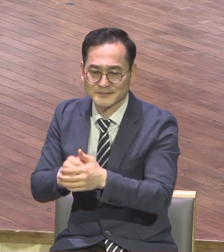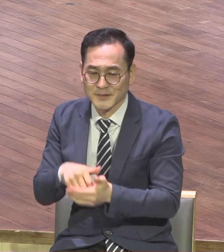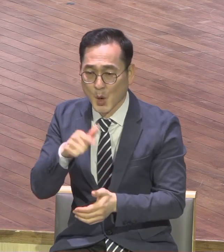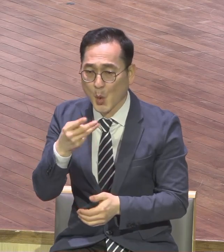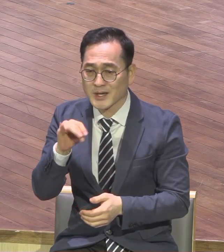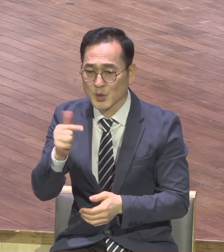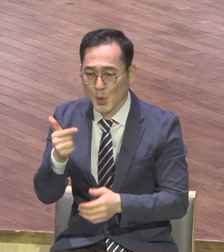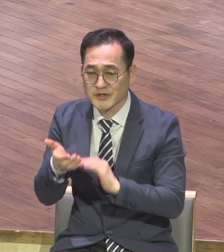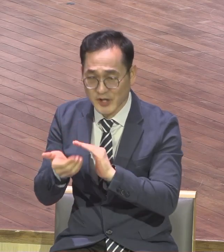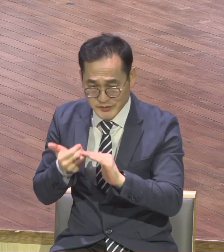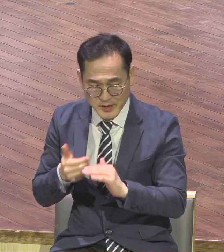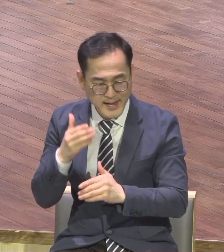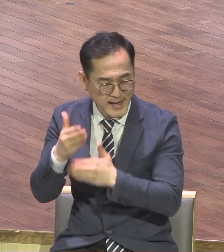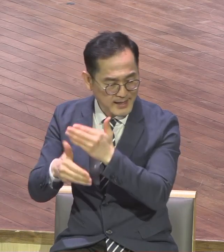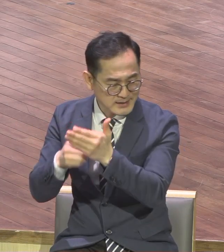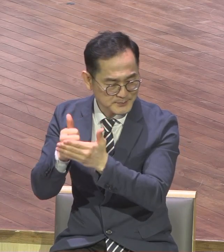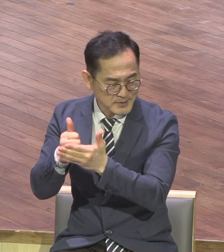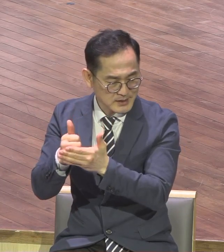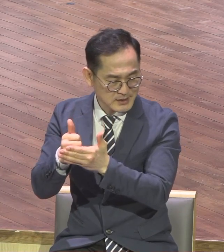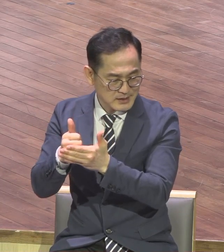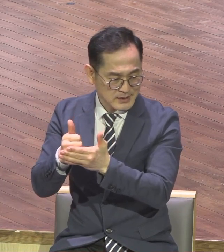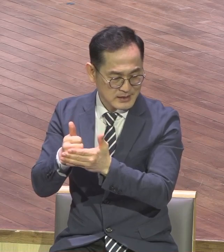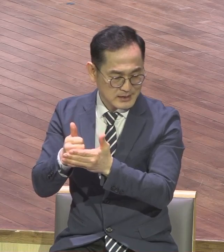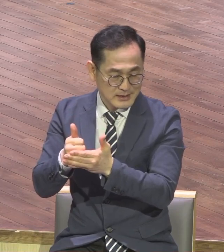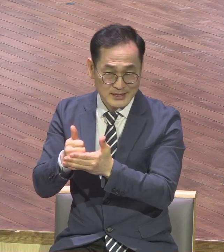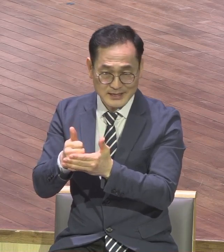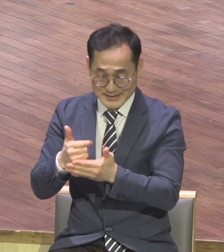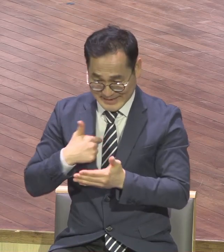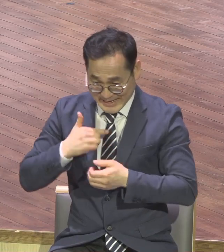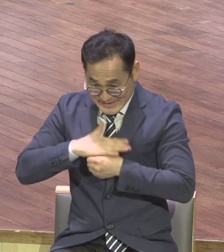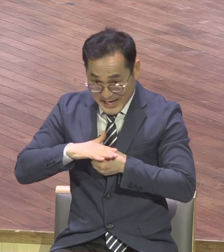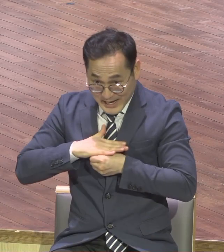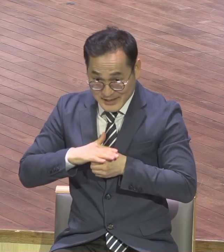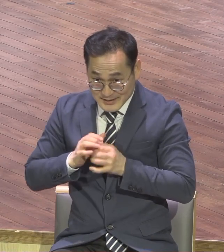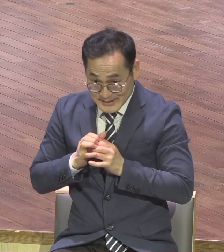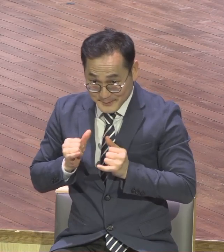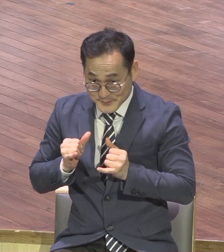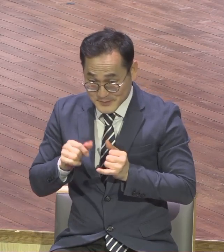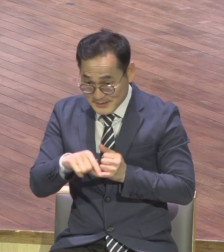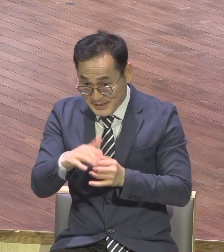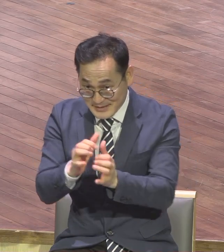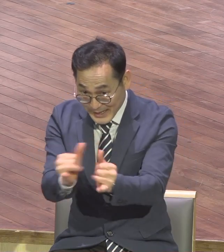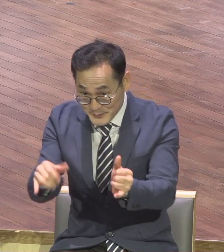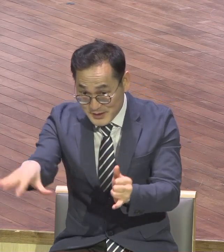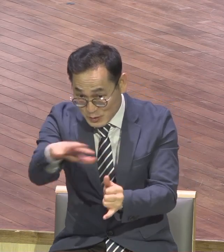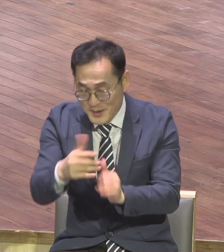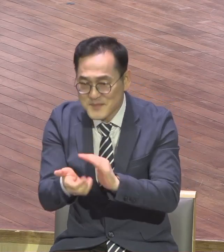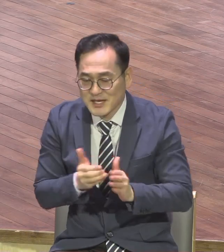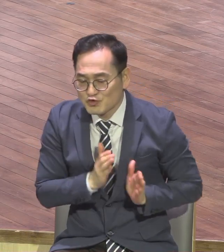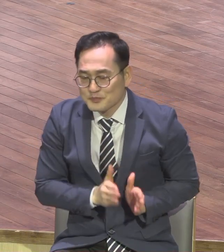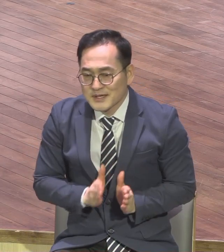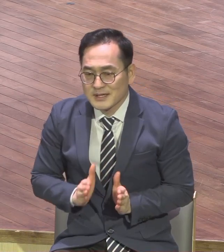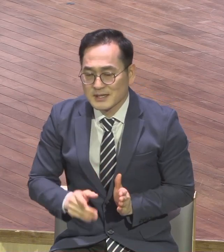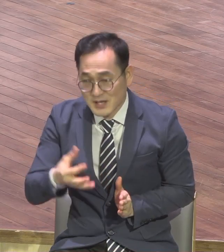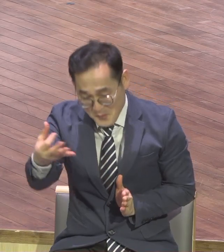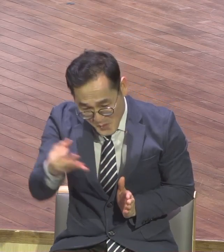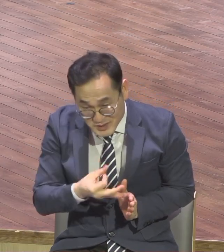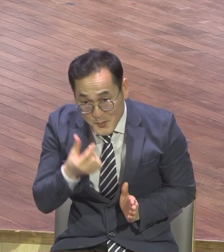하나님이 자기를 사랑하는 자들을 위하여 예배하신 모든 것을 눈으로 보지 못하고 귀로 듣지